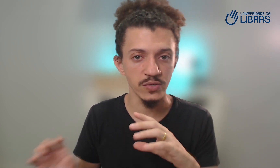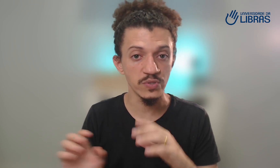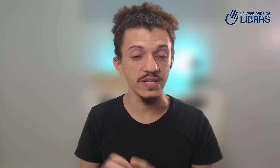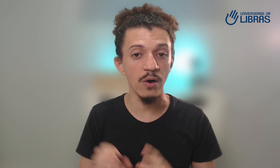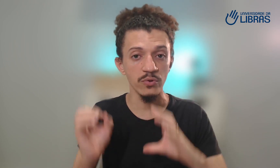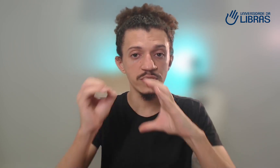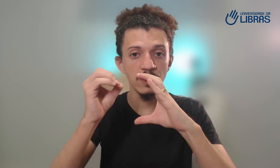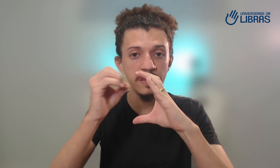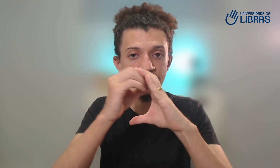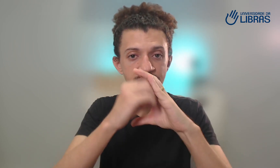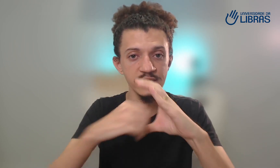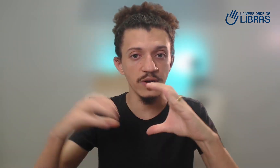o sinal do Dício Libras é assim